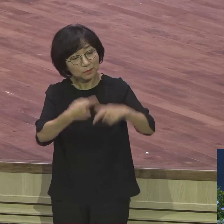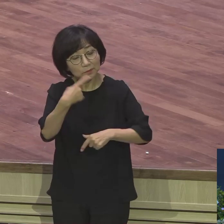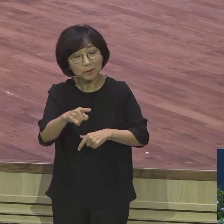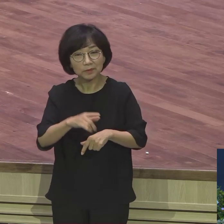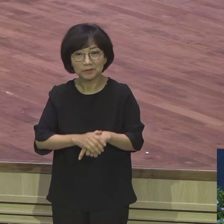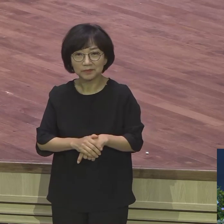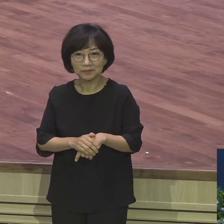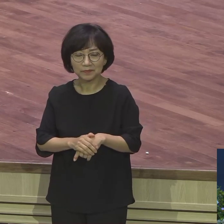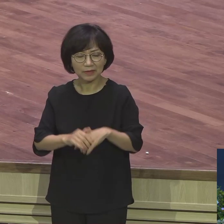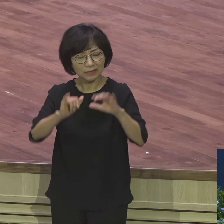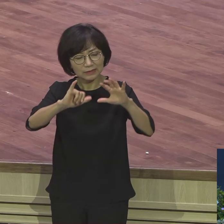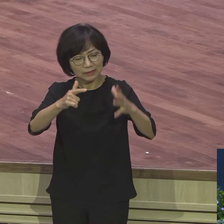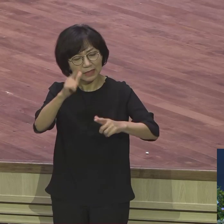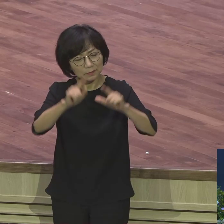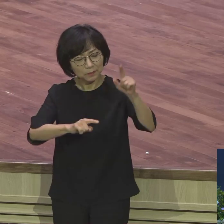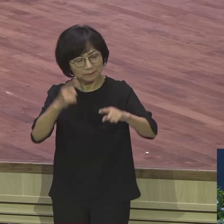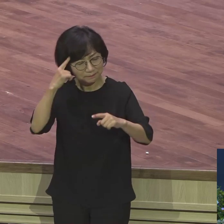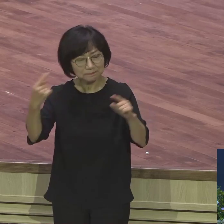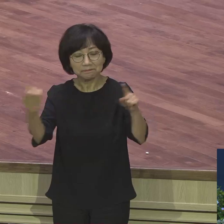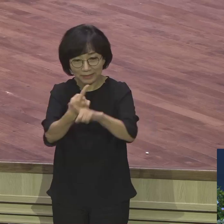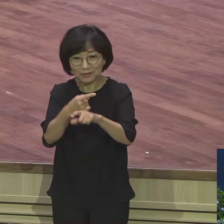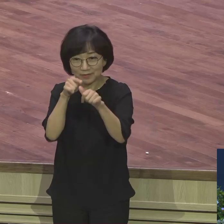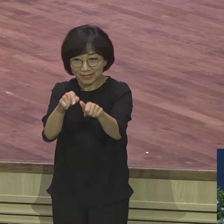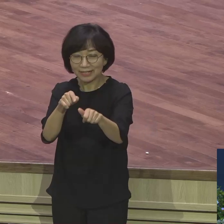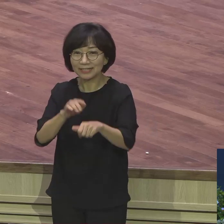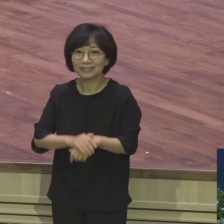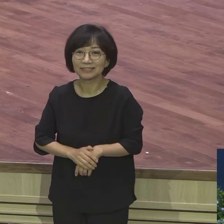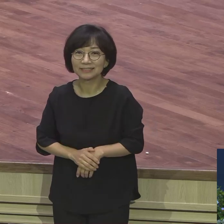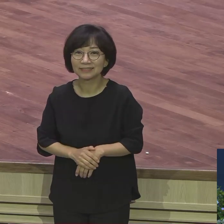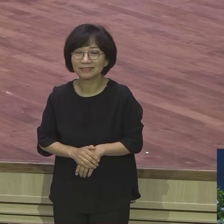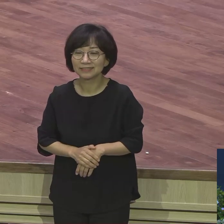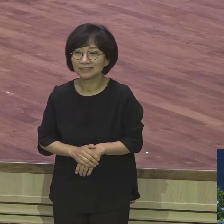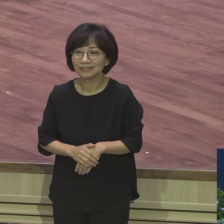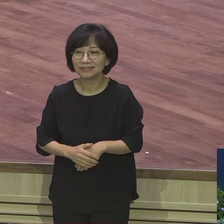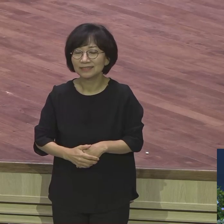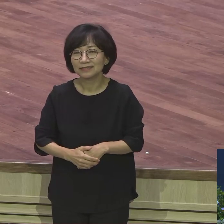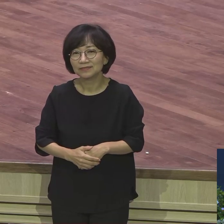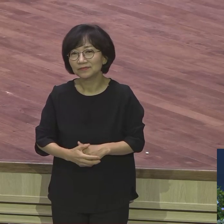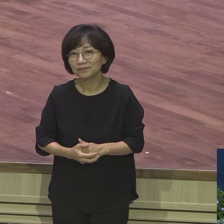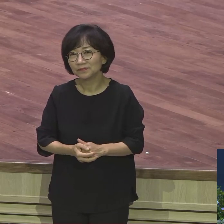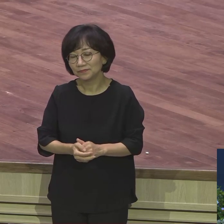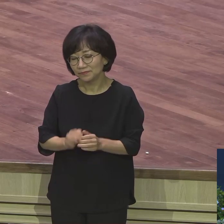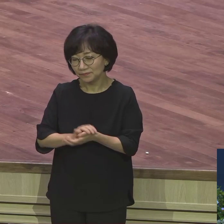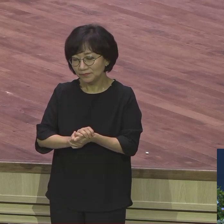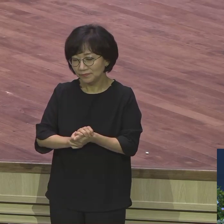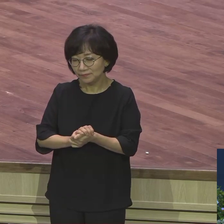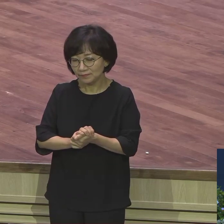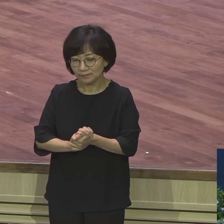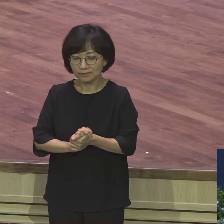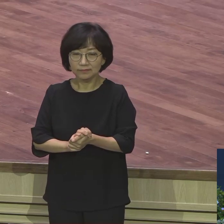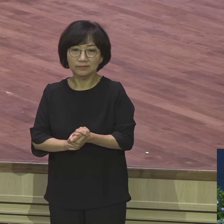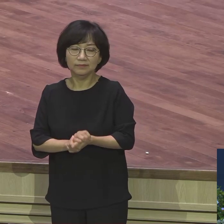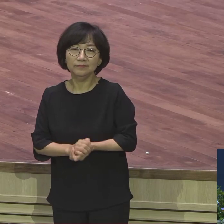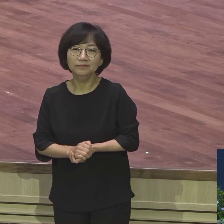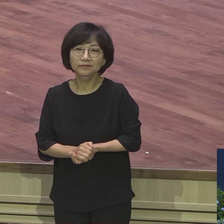메시지를 받았는데 모든 랩런트들이 이 기간에 붙잡은 이 말씀 실제로